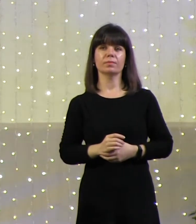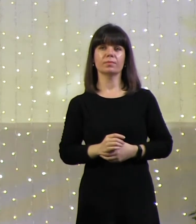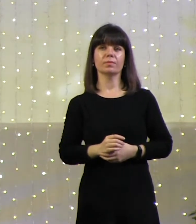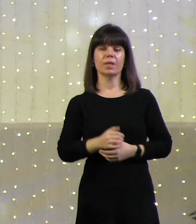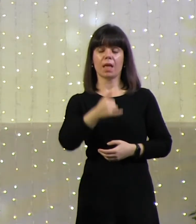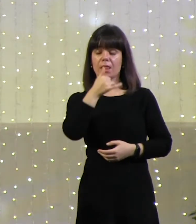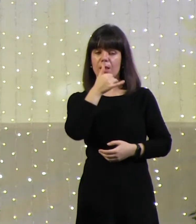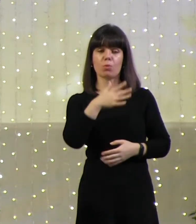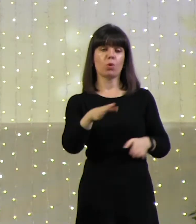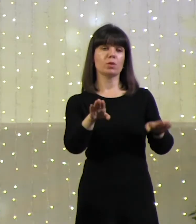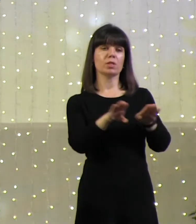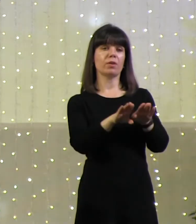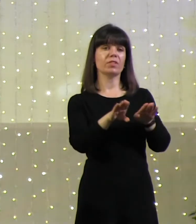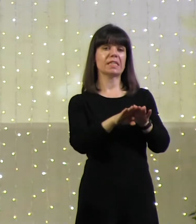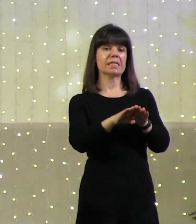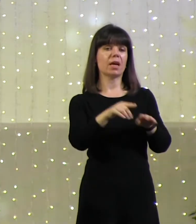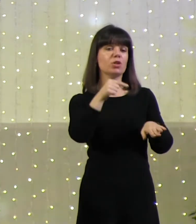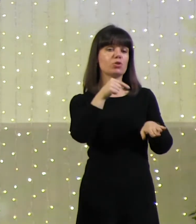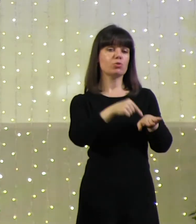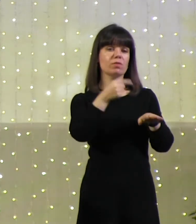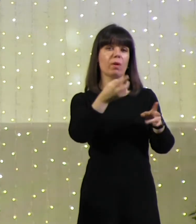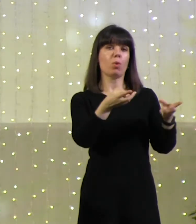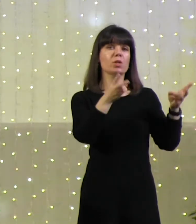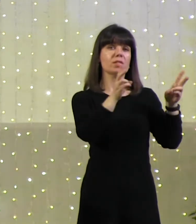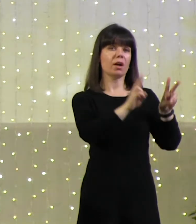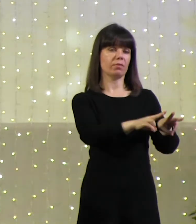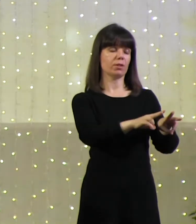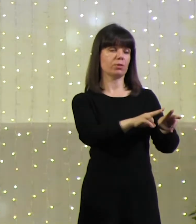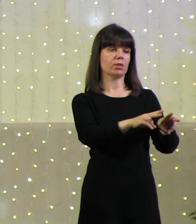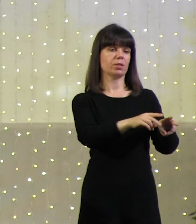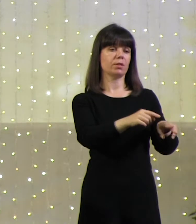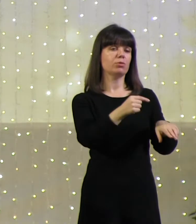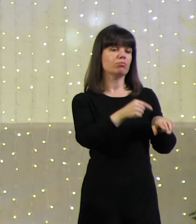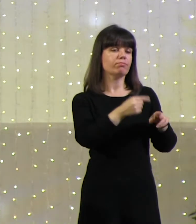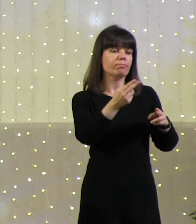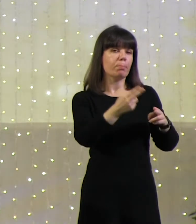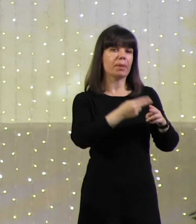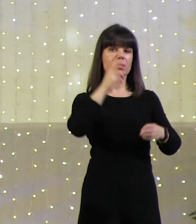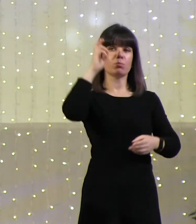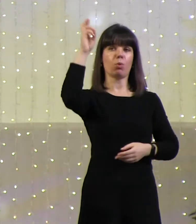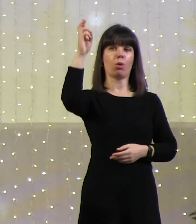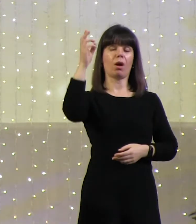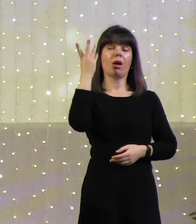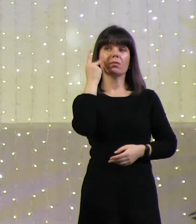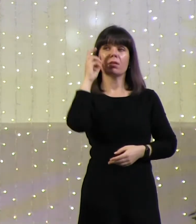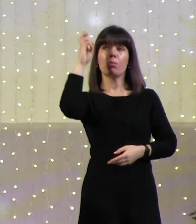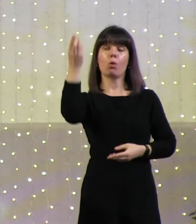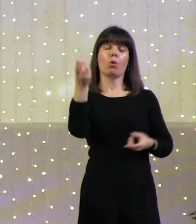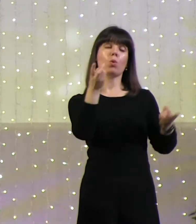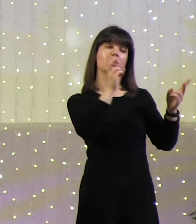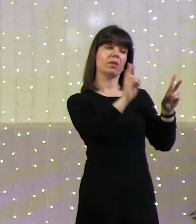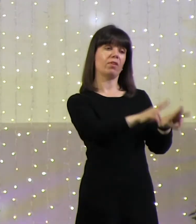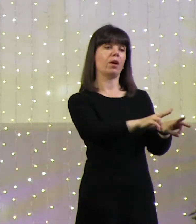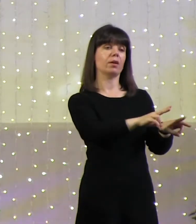не могут сравниться с чувством оставленности, когда Бог тебя оставляет.